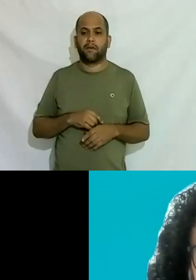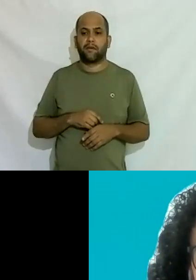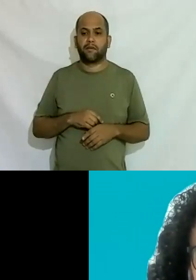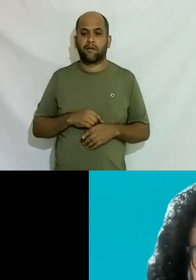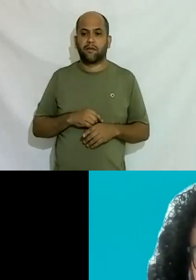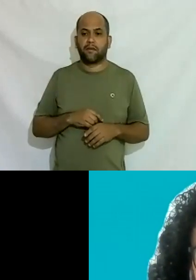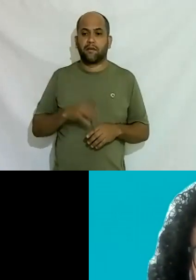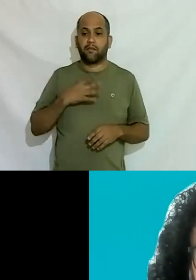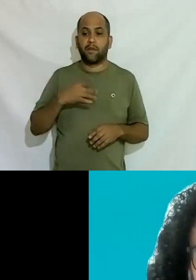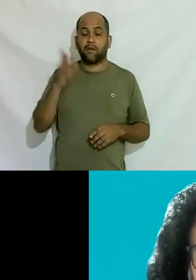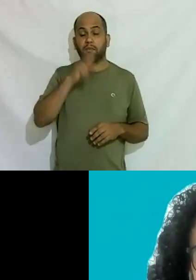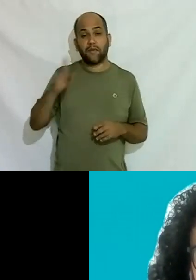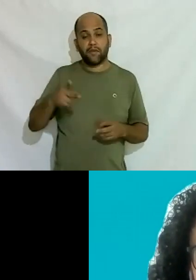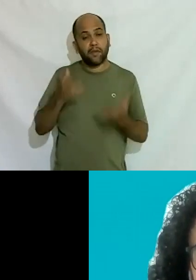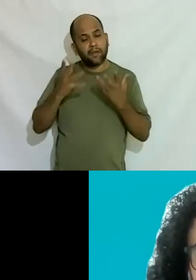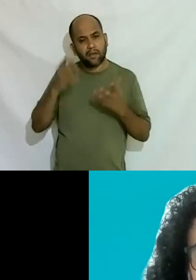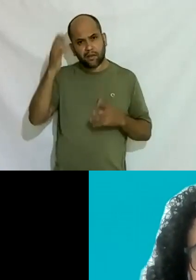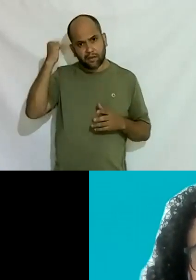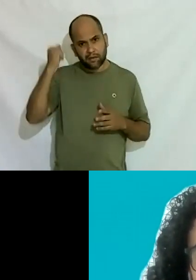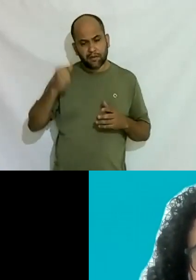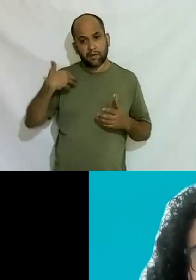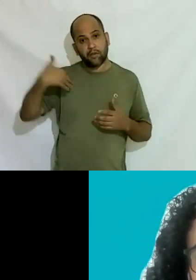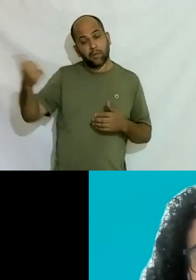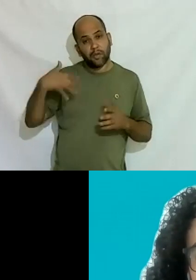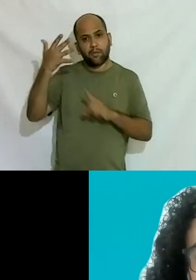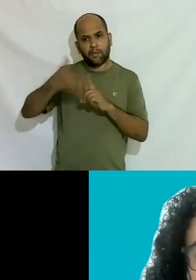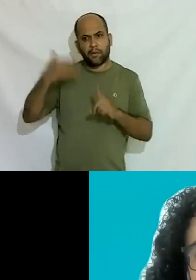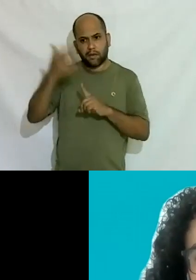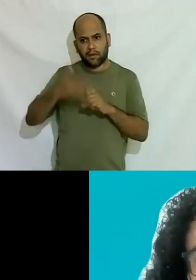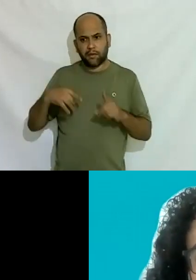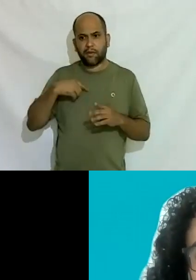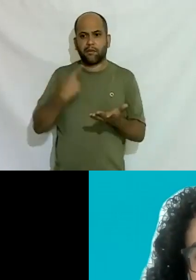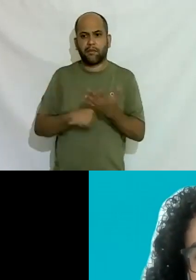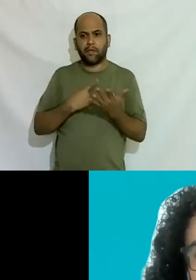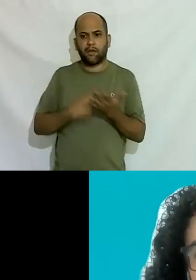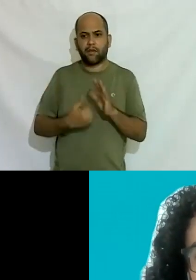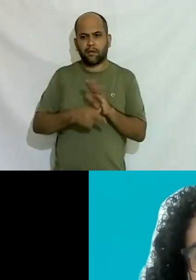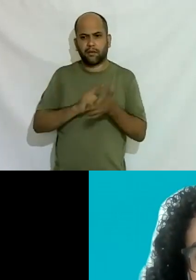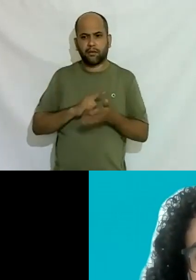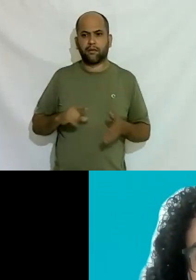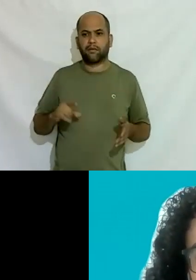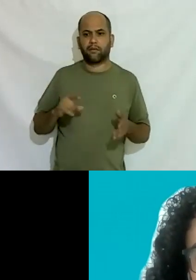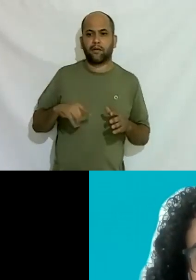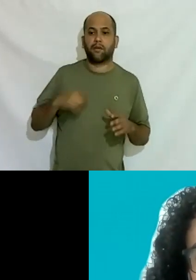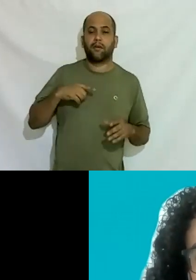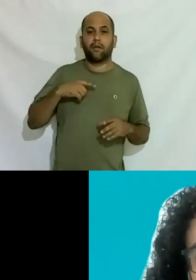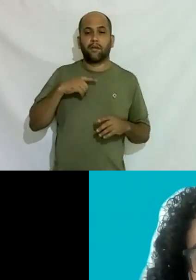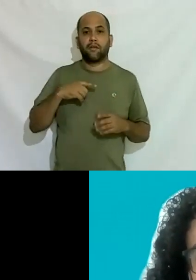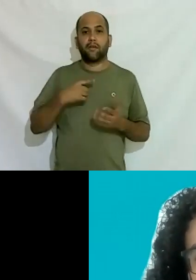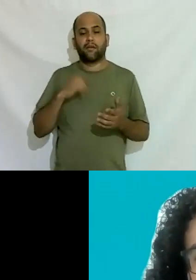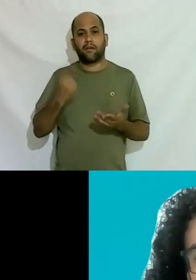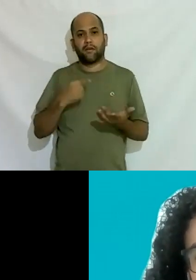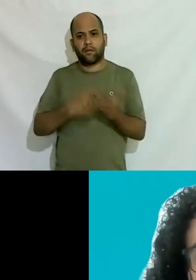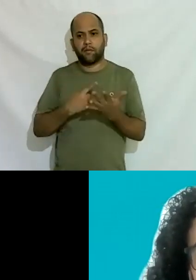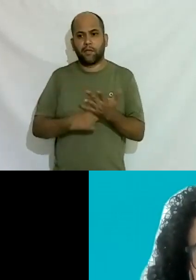professores que queiram me chamar para eventos para palestra a gente marca com o TCD minha vida era uma loucura mas a gente marca com pessoas